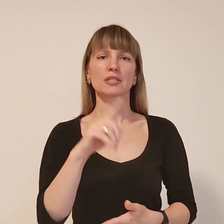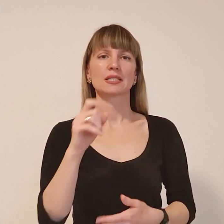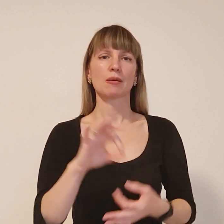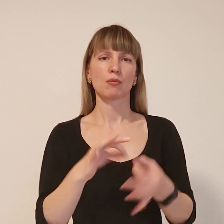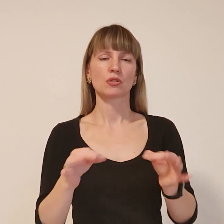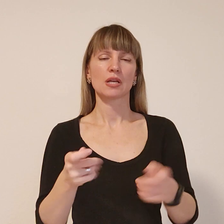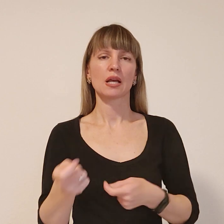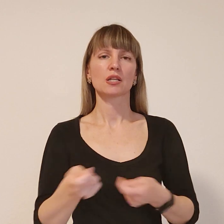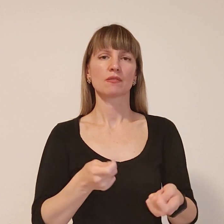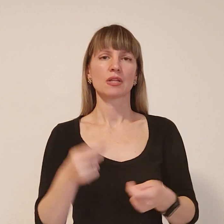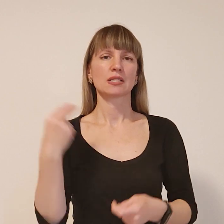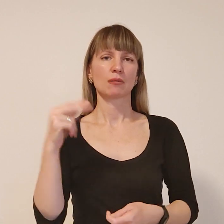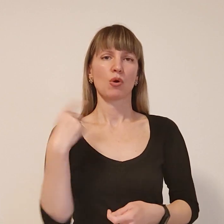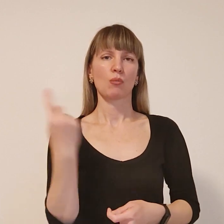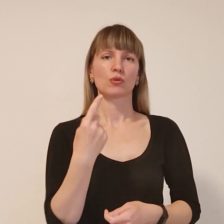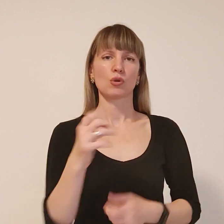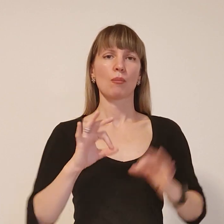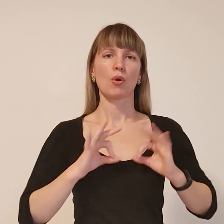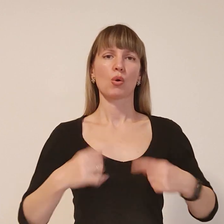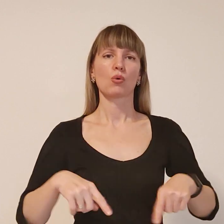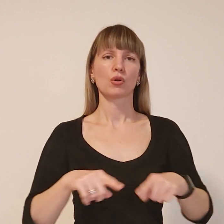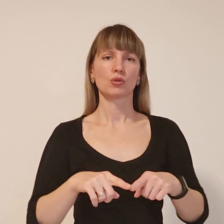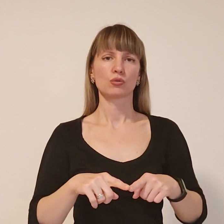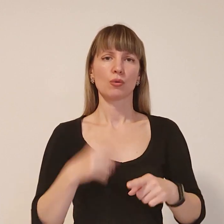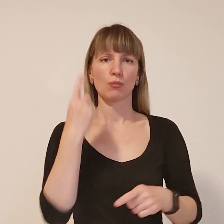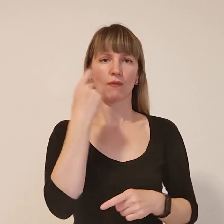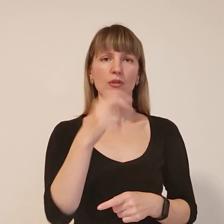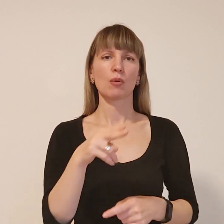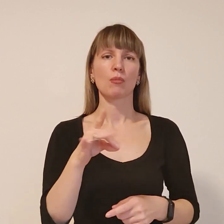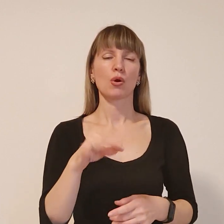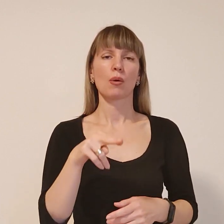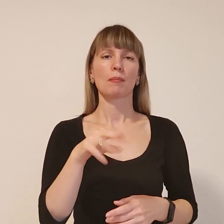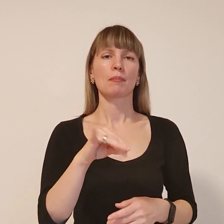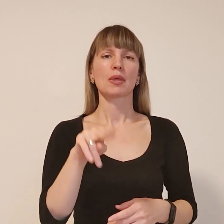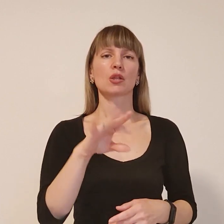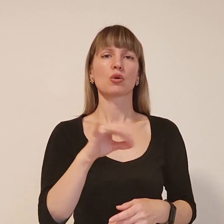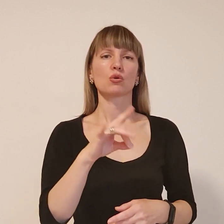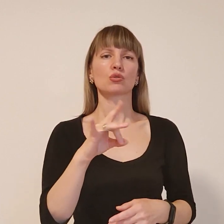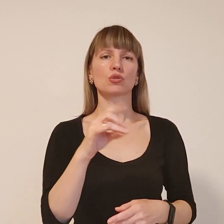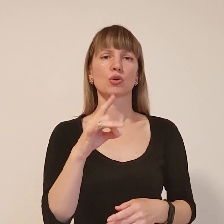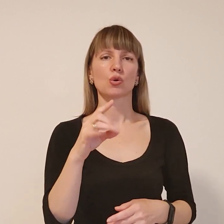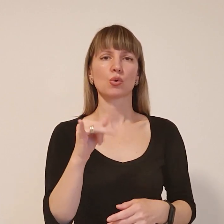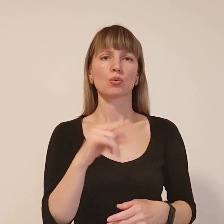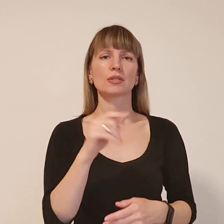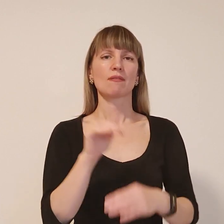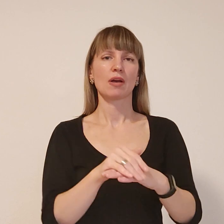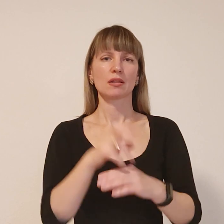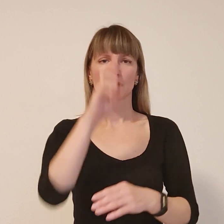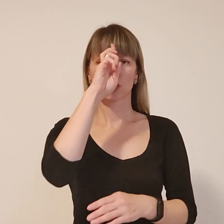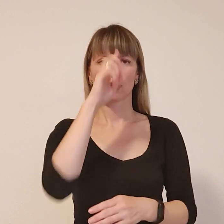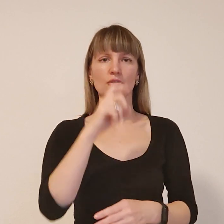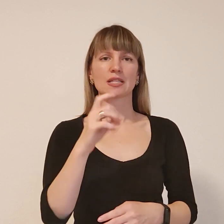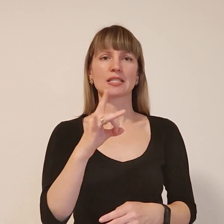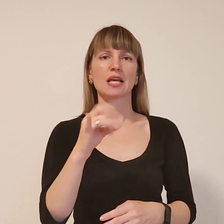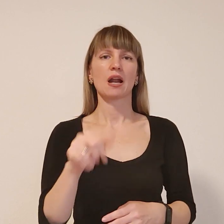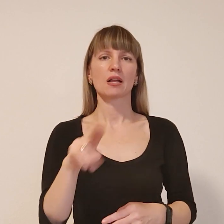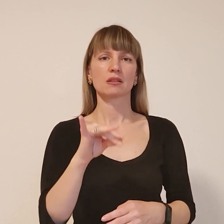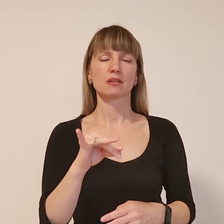керівництва Запорізької обласної прокуратури повідомлено про підозру за фактом державної зради, передбаченою частиною